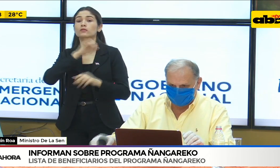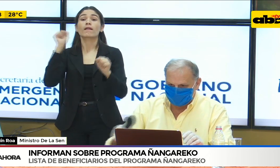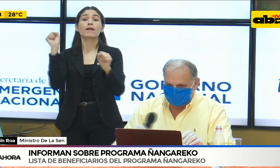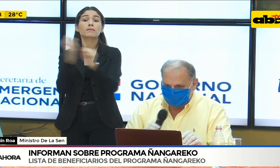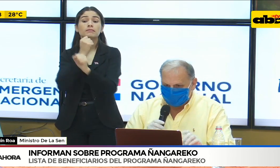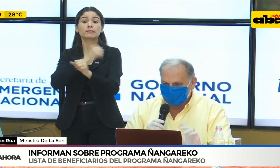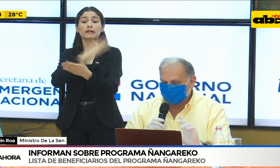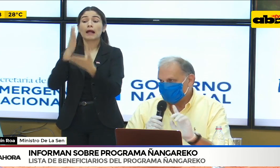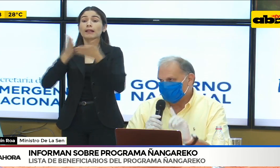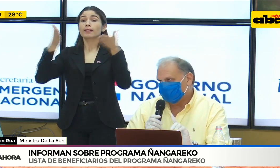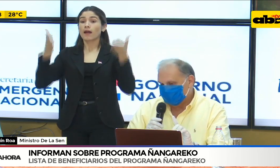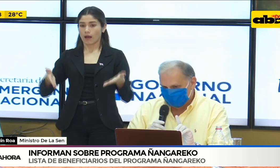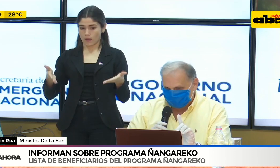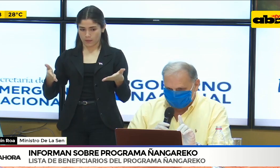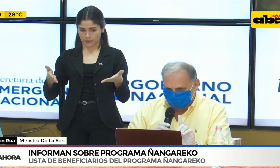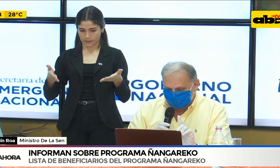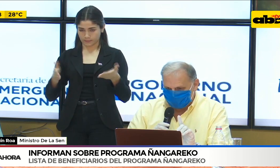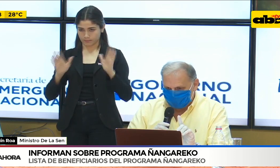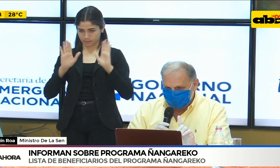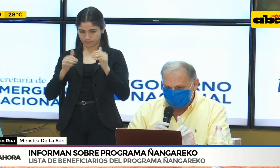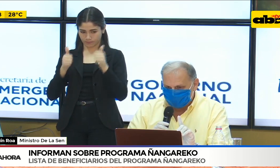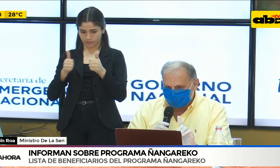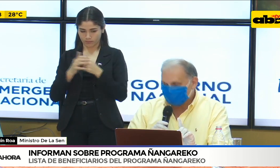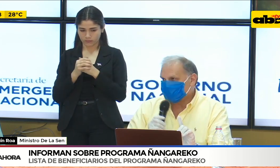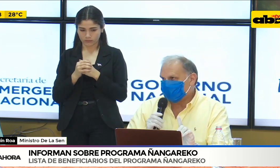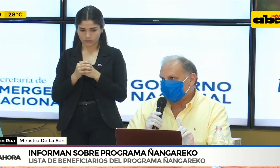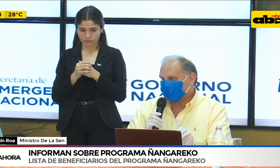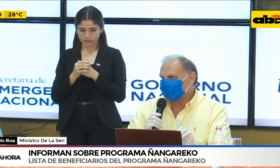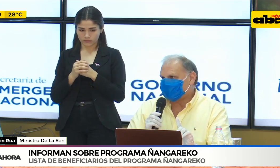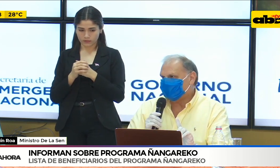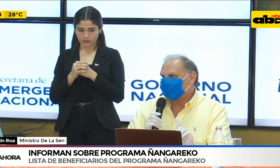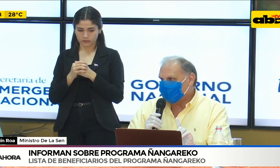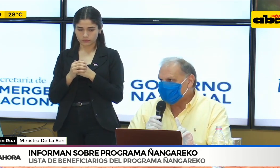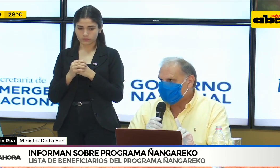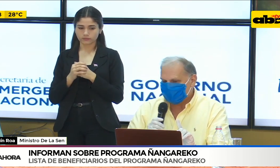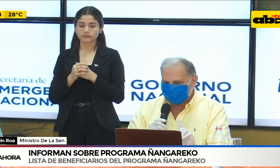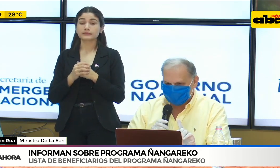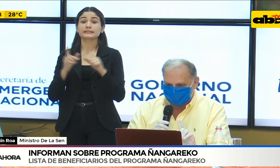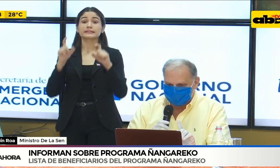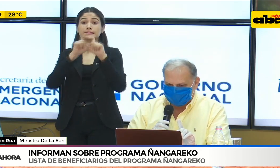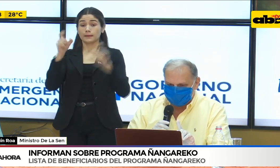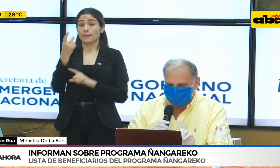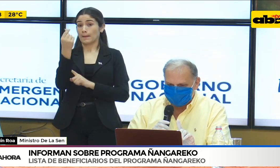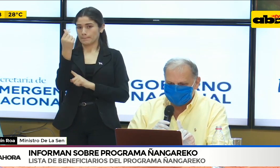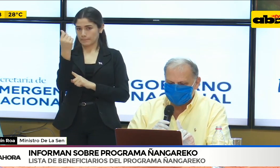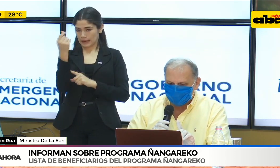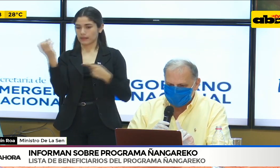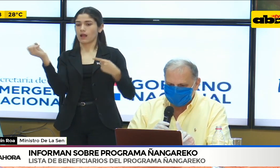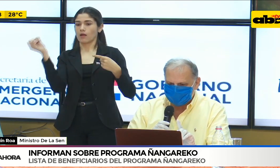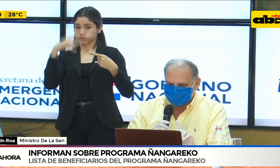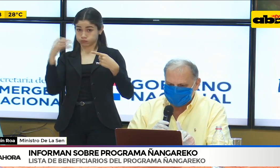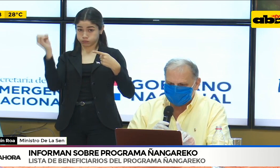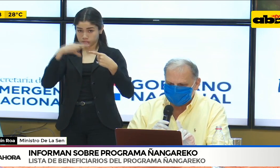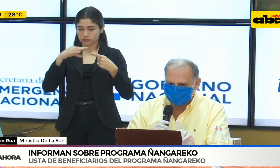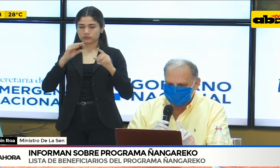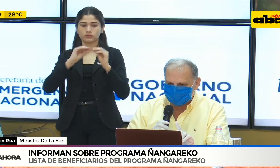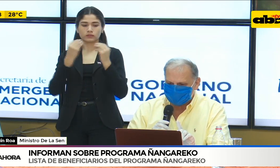Tenemos en el concepto de transferencias 35 mil